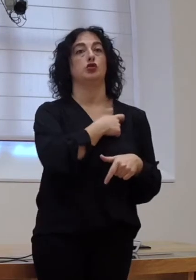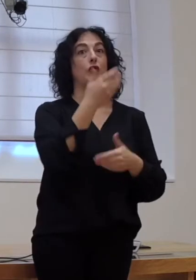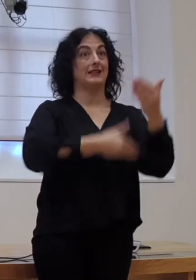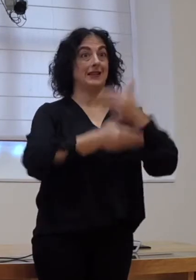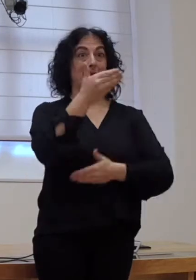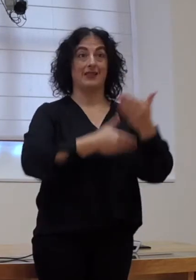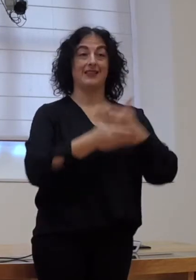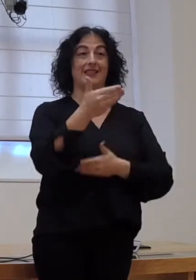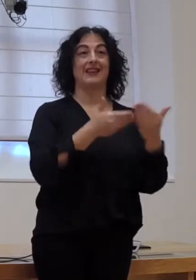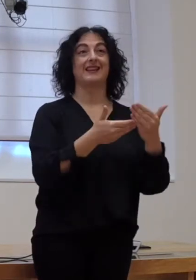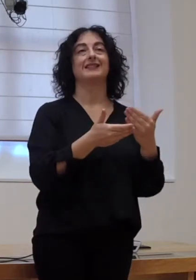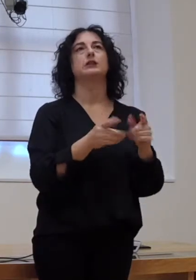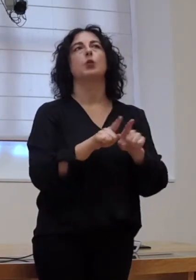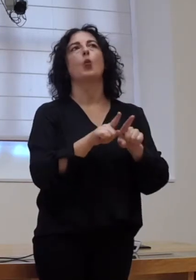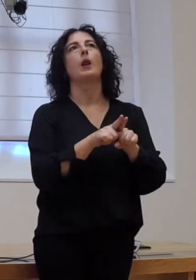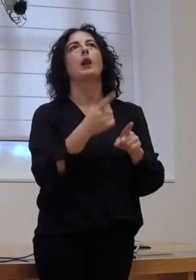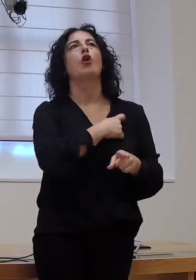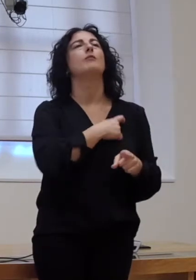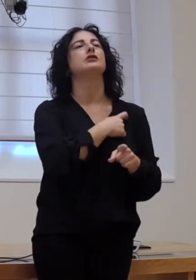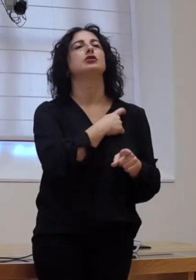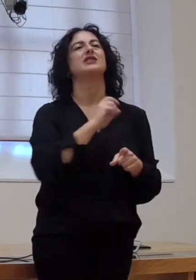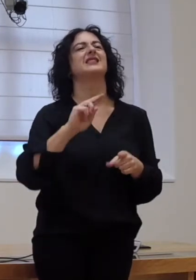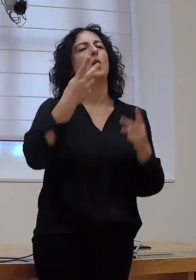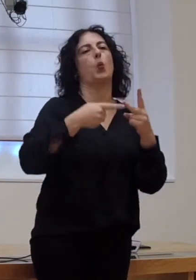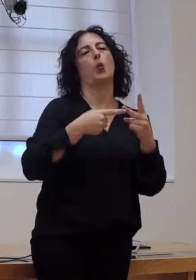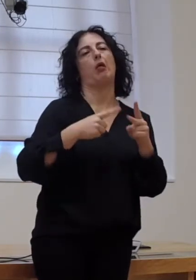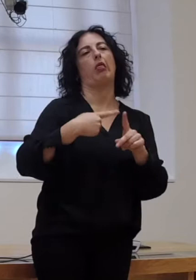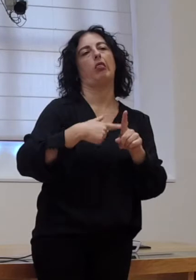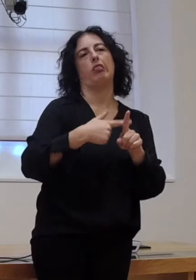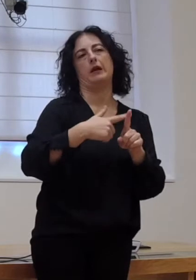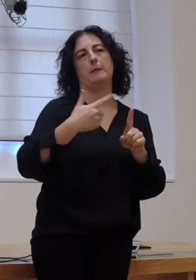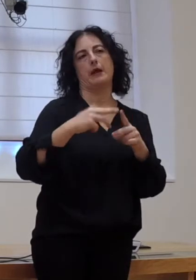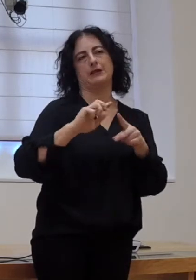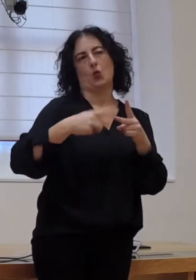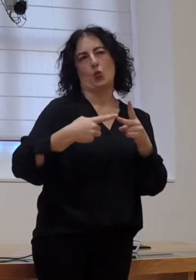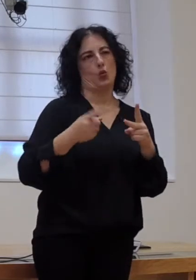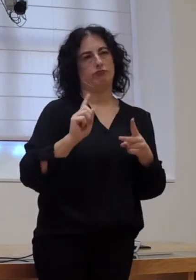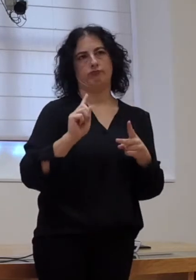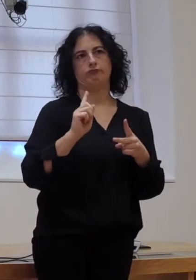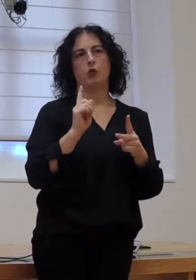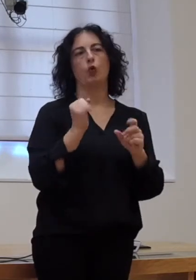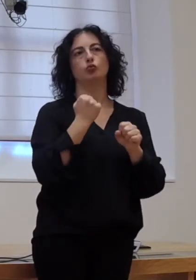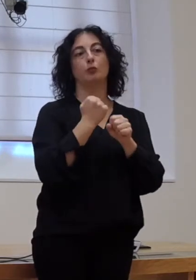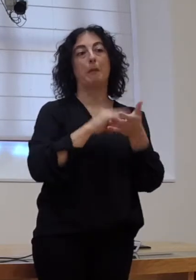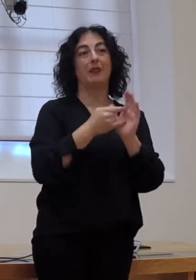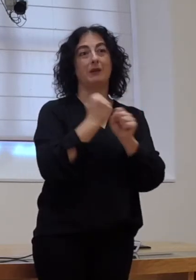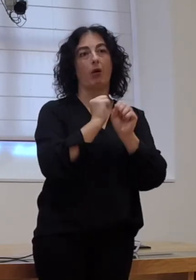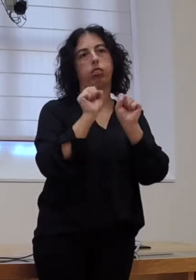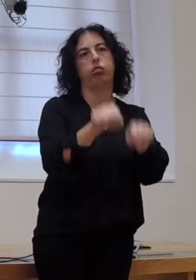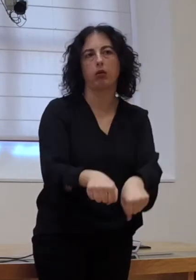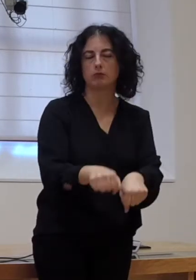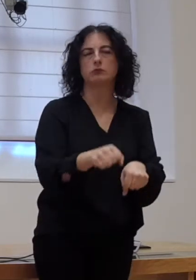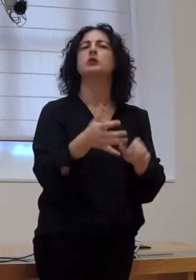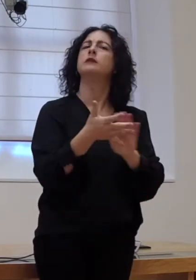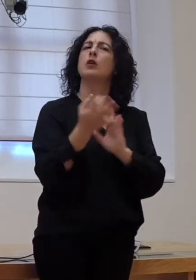discapacidade non seña, digamos, unha comisión de segunda, que, ademais, incluso, pois, retrasa o seu propio plan de traballo e